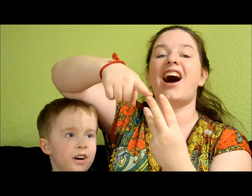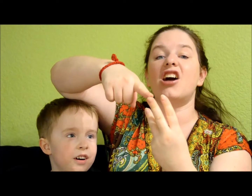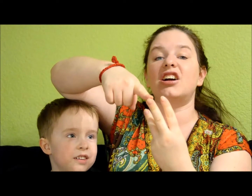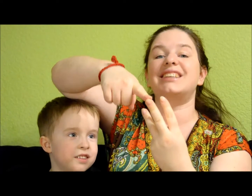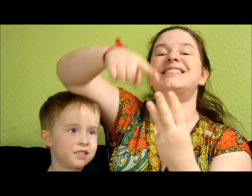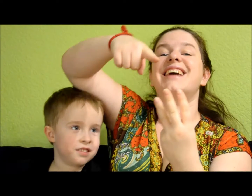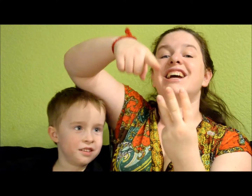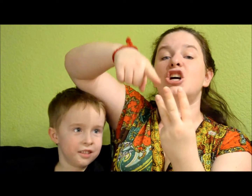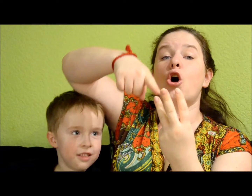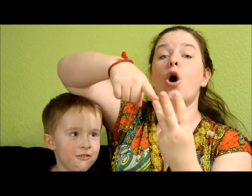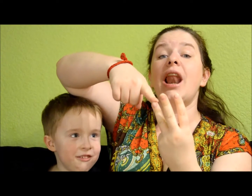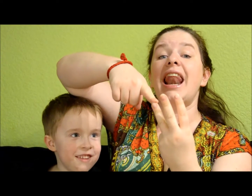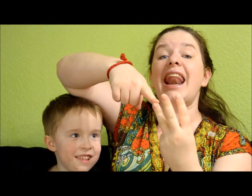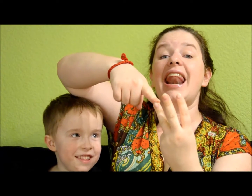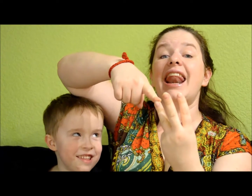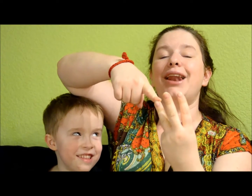Kaks! Kolm!